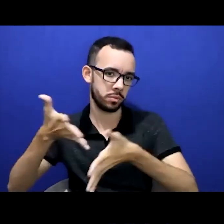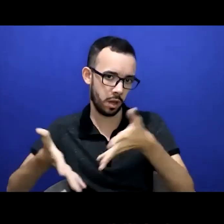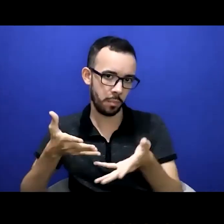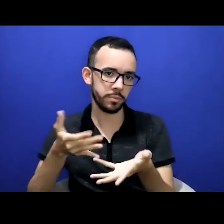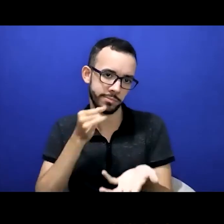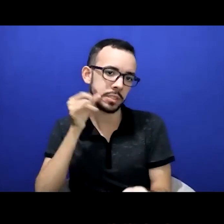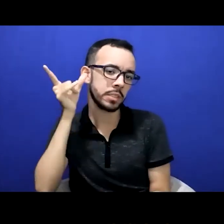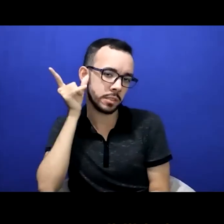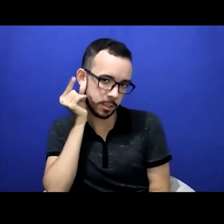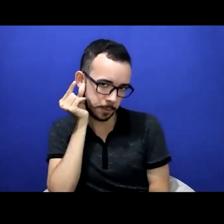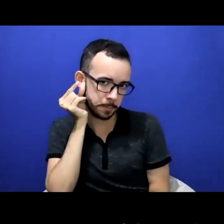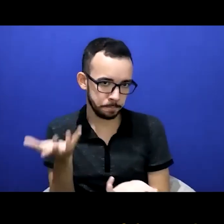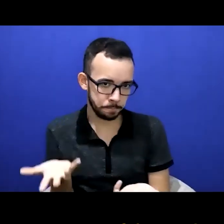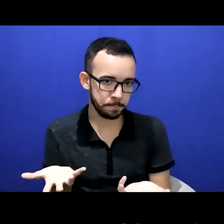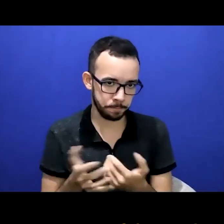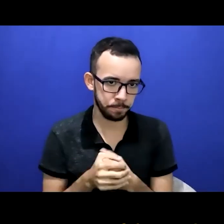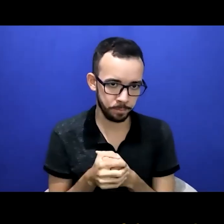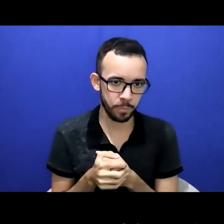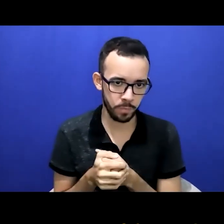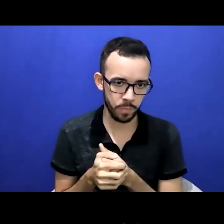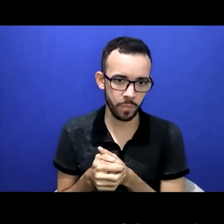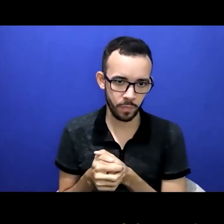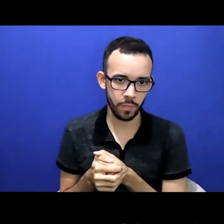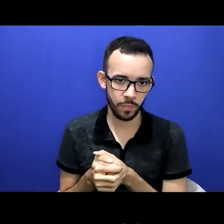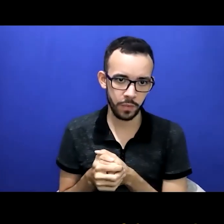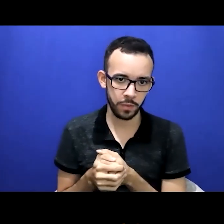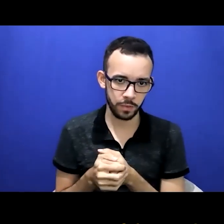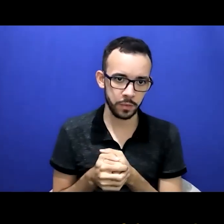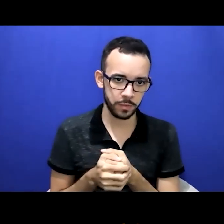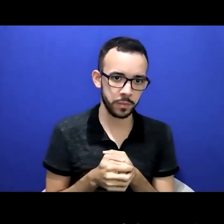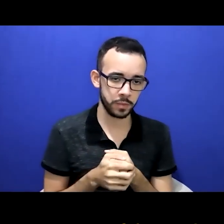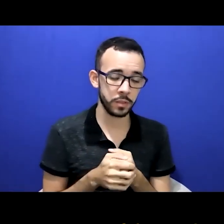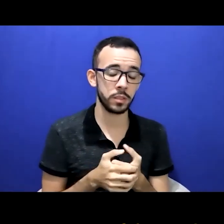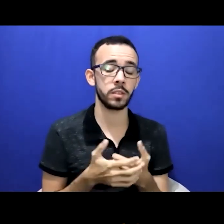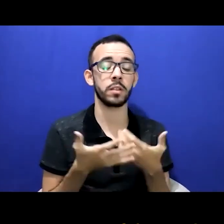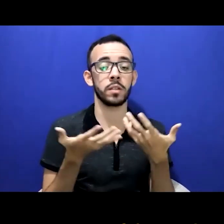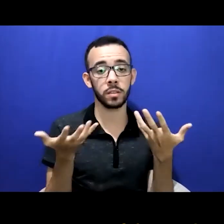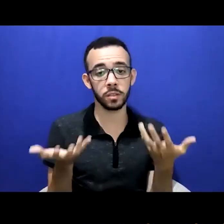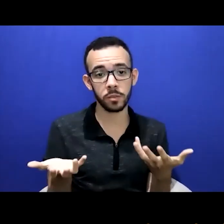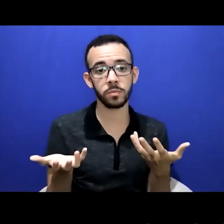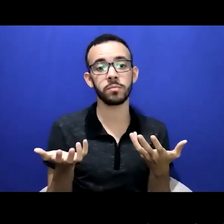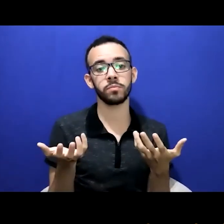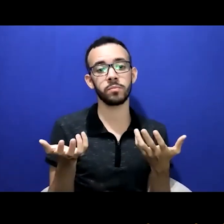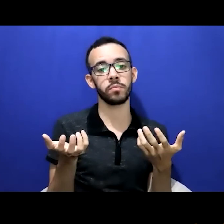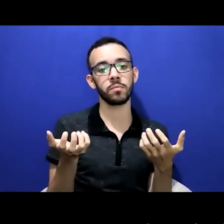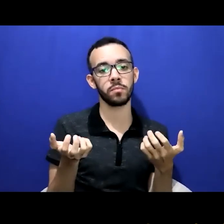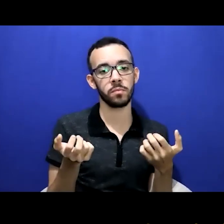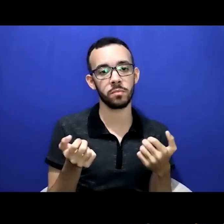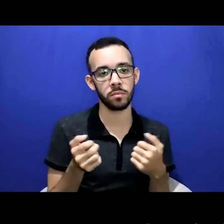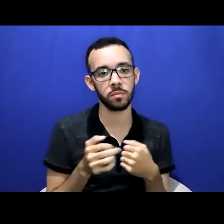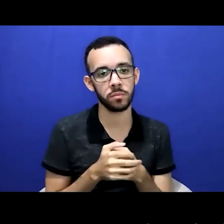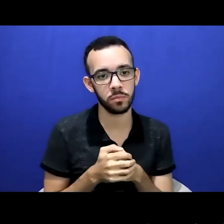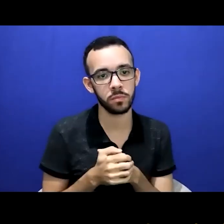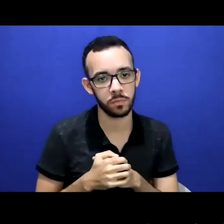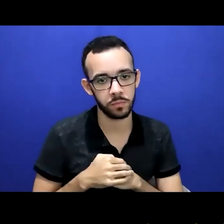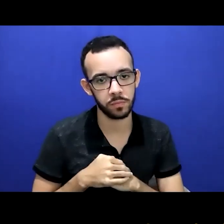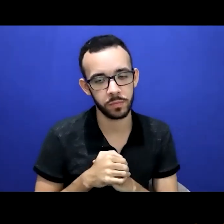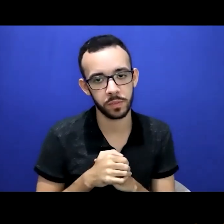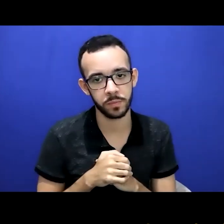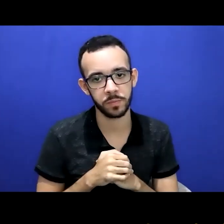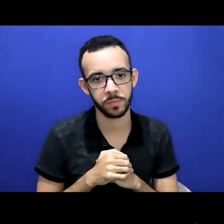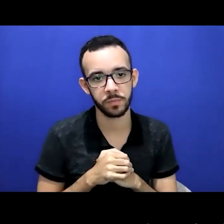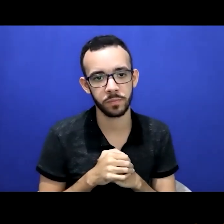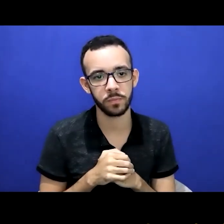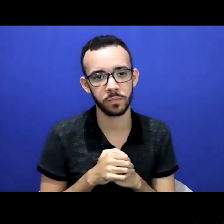internet e tudo mais por falar em internet a gente também já encontra bastante canais com legendas mas muito voltado para o público ouvinte